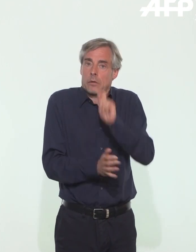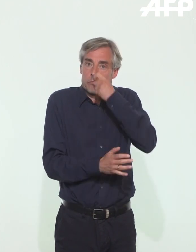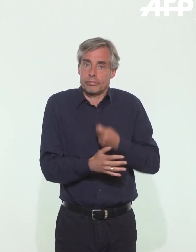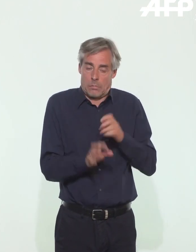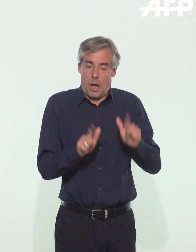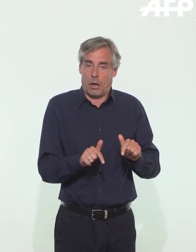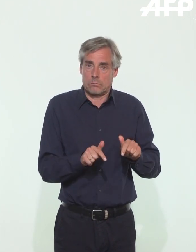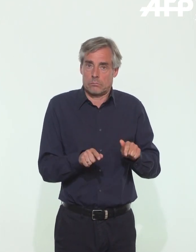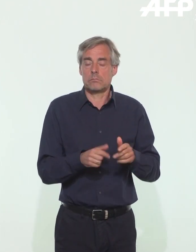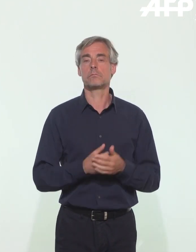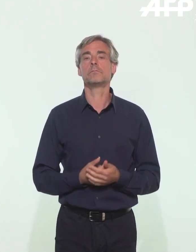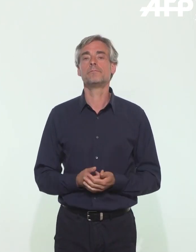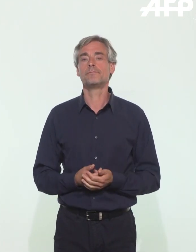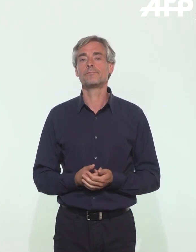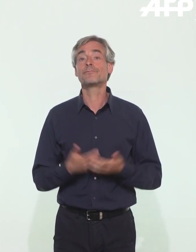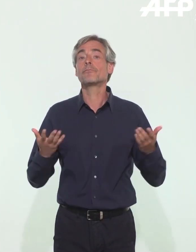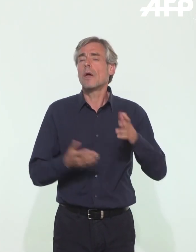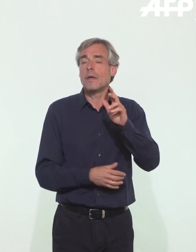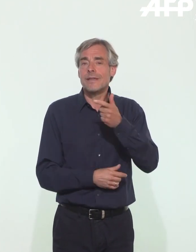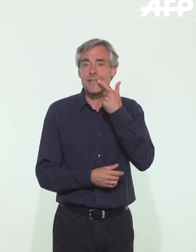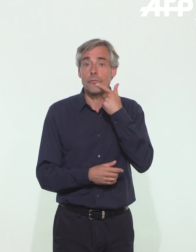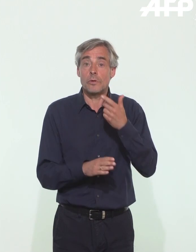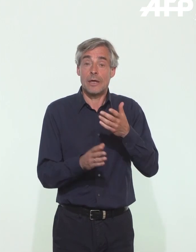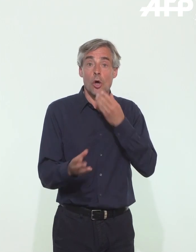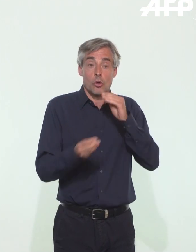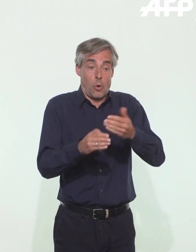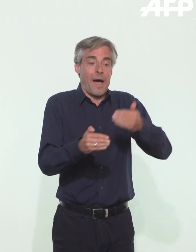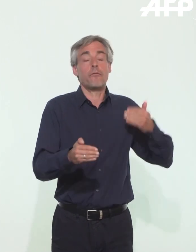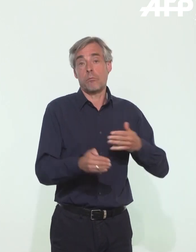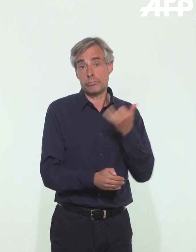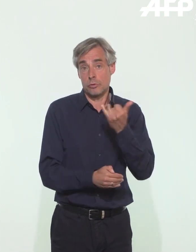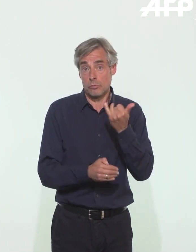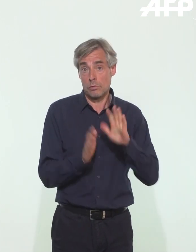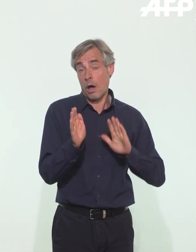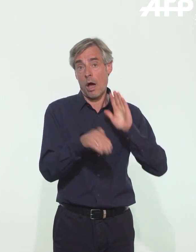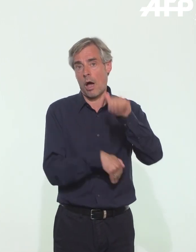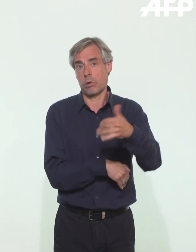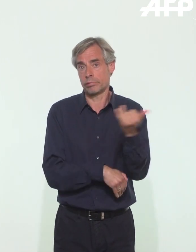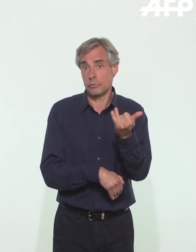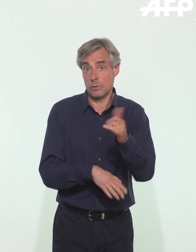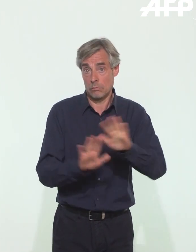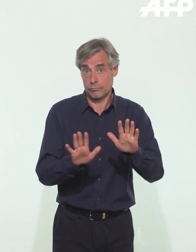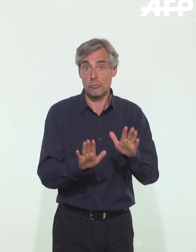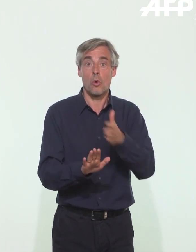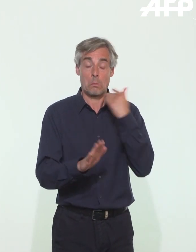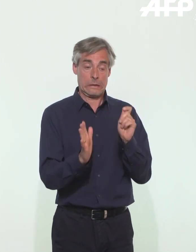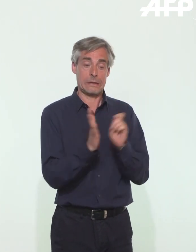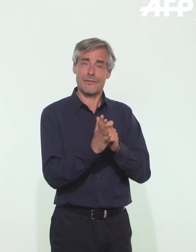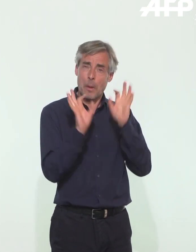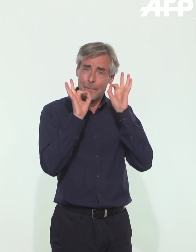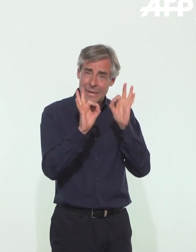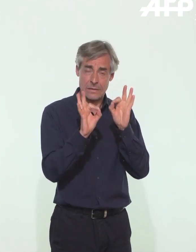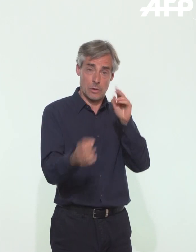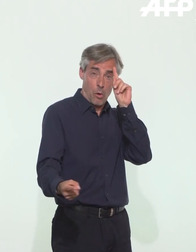le prélèvement. Il ne doit donc pas être fait trop tôt, ne doit pas être fait trop tard, afin de pouvoir